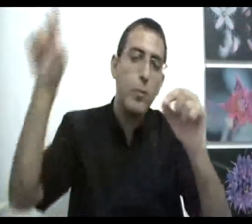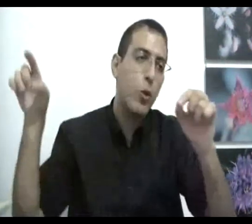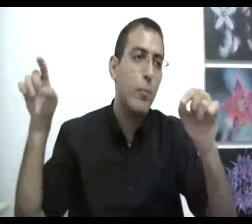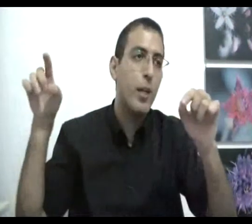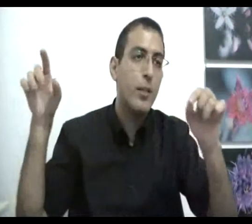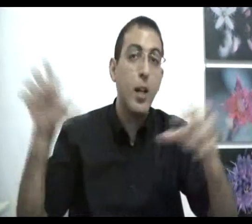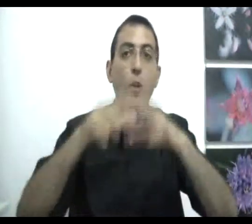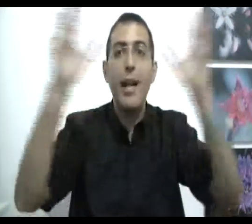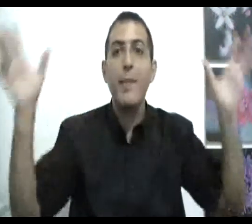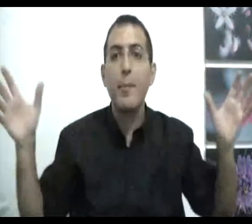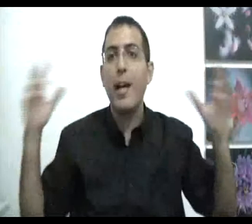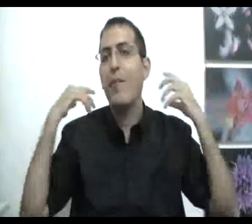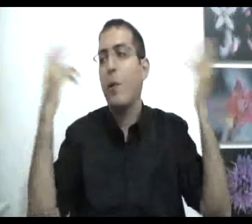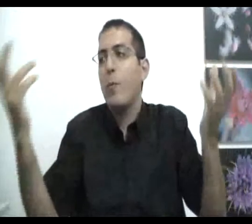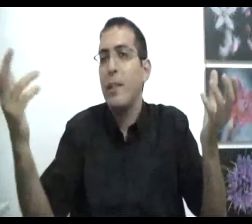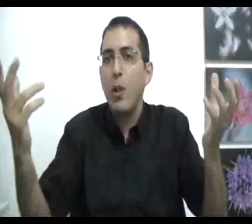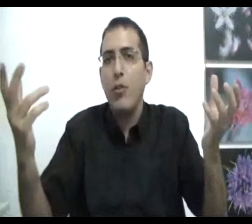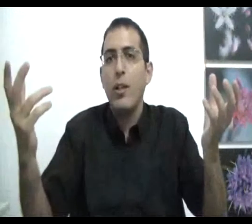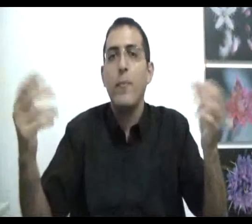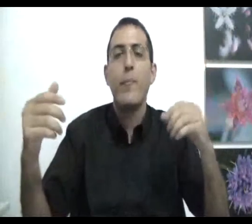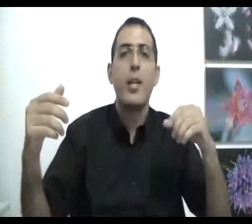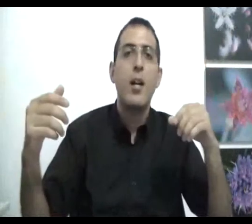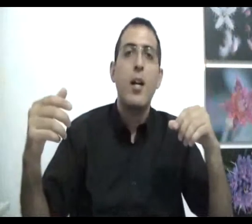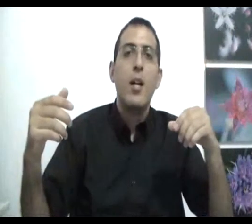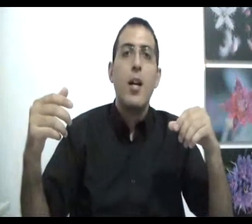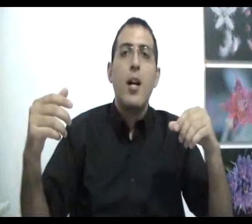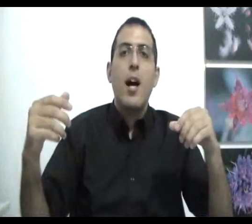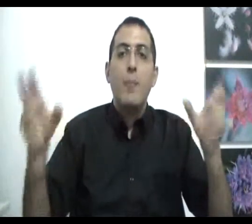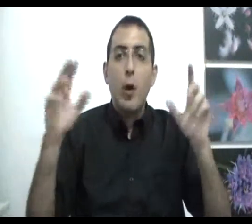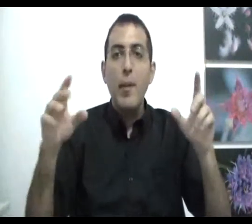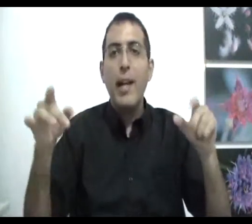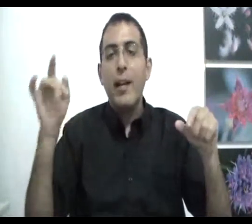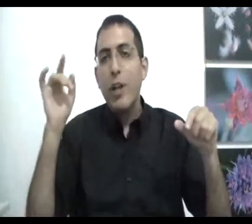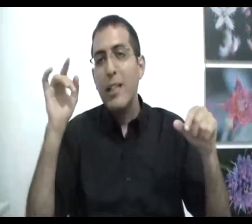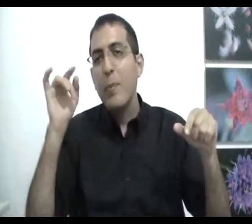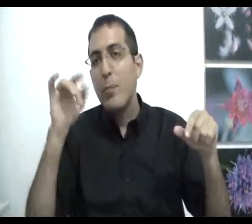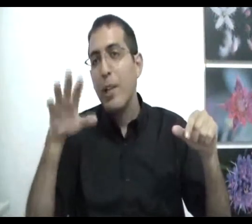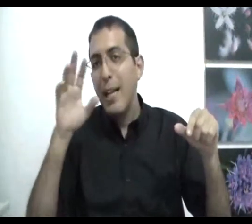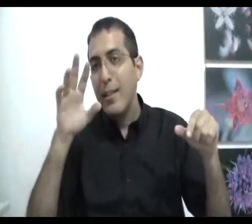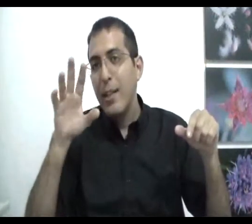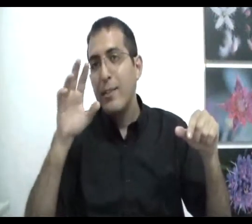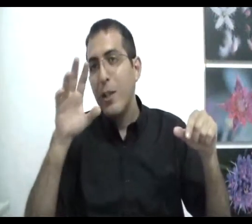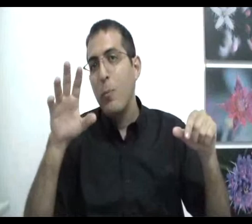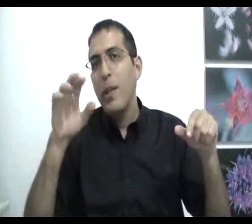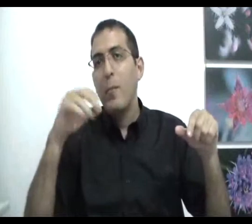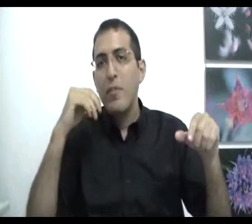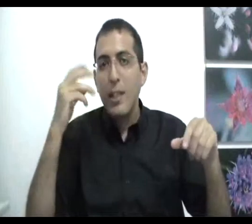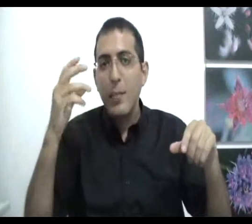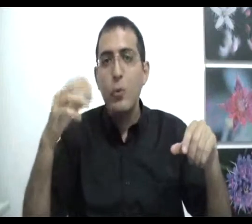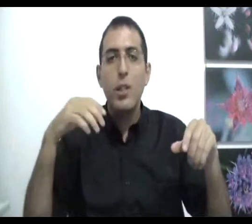מקום. אתה לא יכול להעלים את מרחב במקום הדמיון שלך. אבל בכל מקרה, כאשר אדם מתבונן על הדבר הזה לעומק ומבין את המהות של